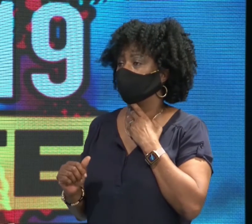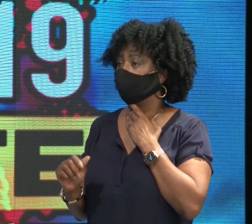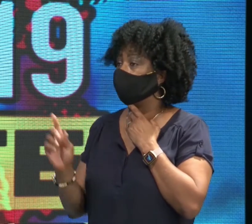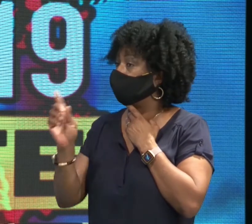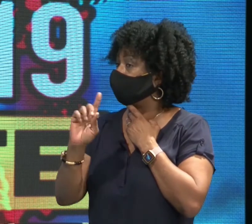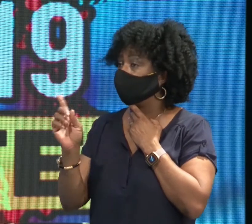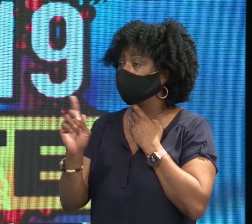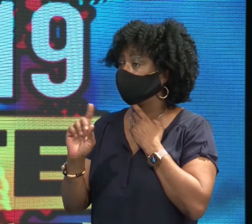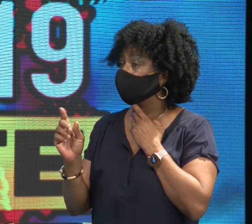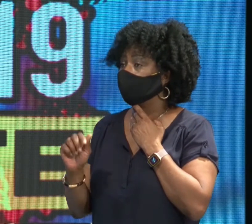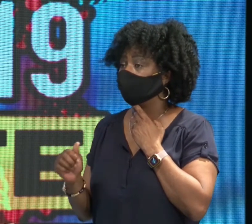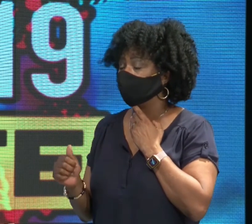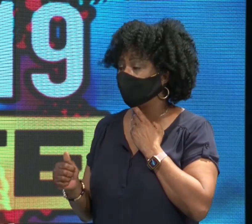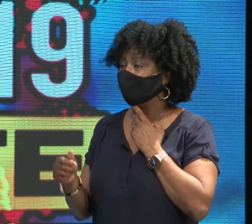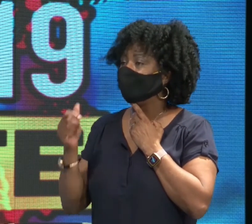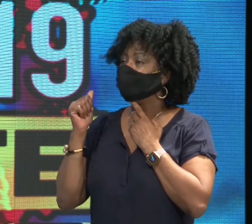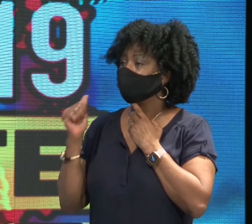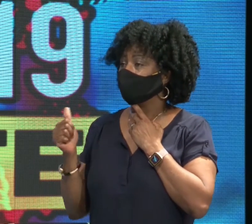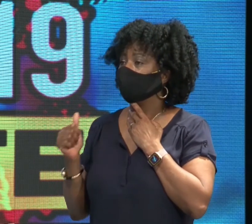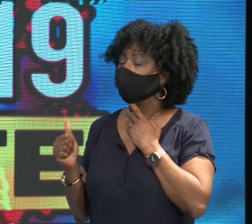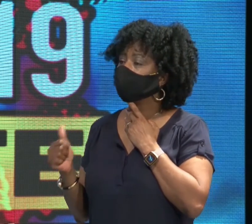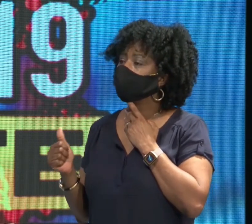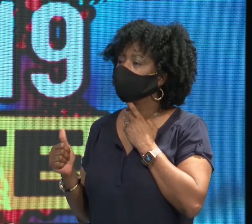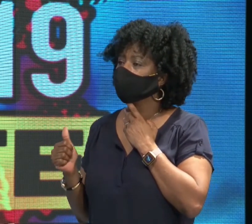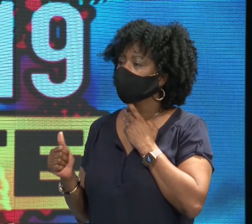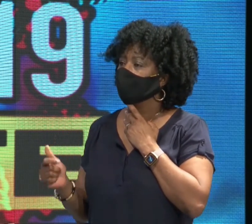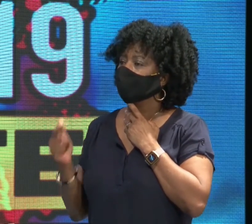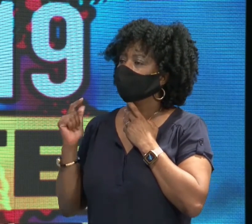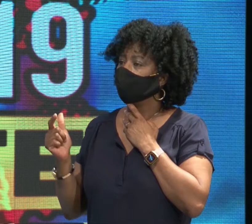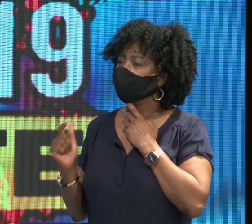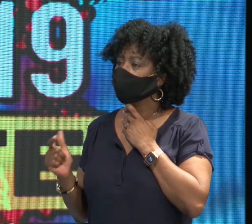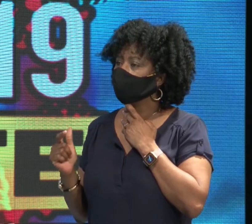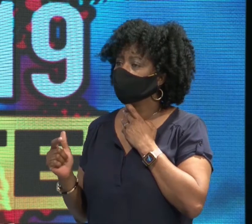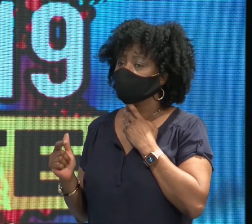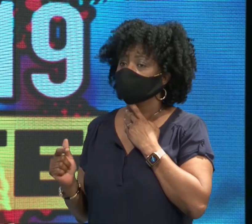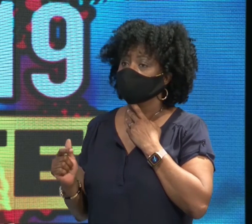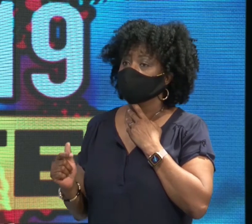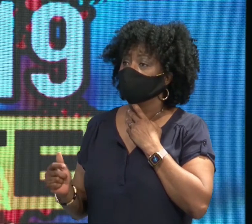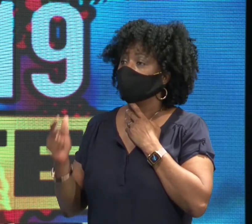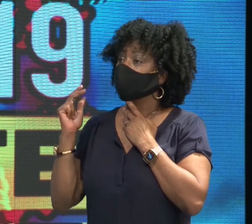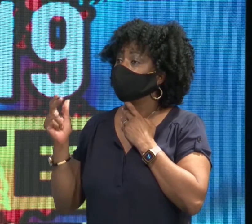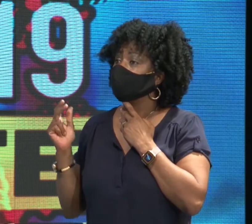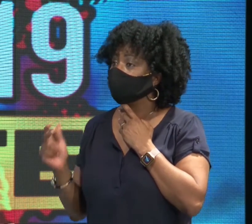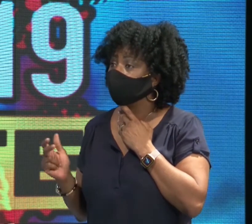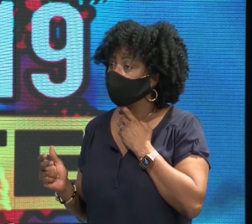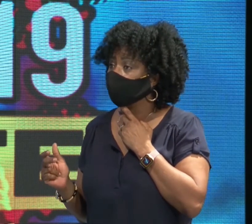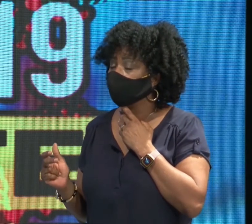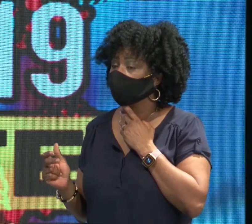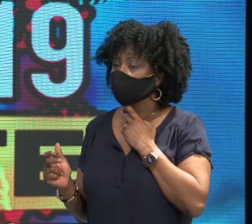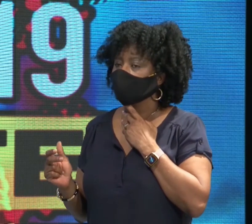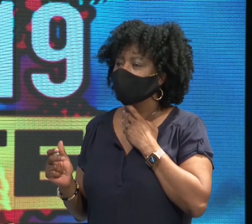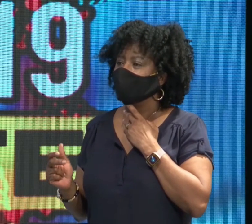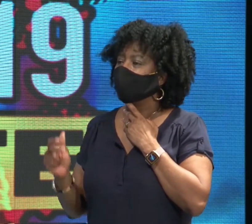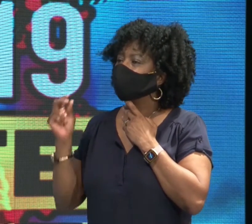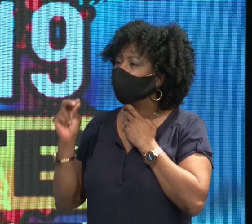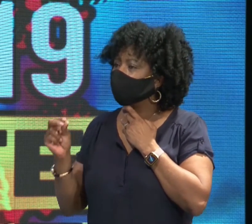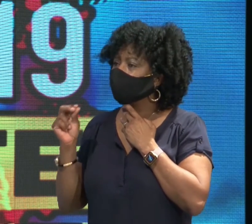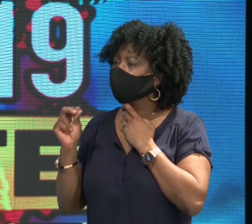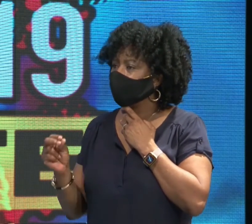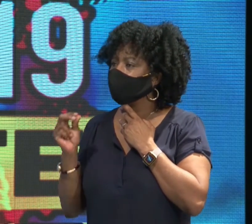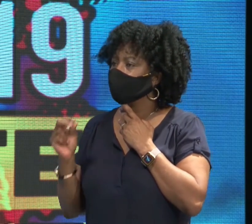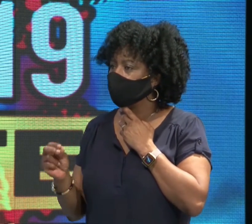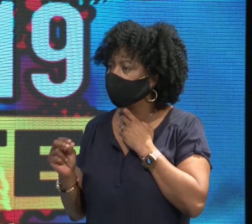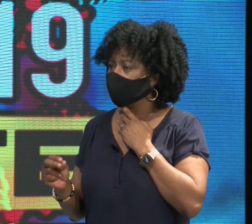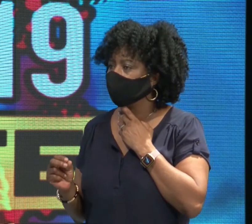Dat kunnen we verzorgen, maar waar we niet voor kunnen zorgen zijn de verpleegsters, de artsen, de intensivisten. Als